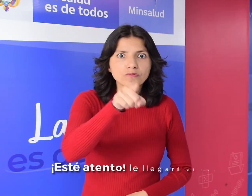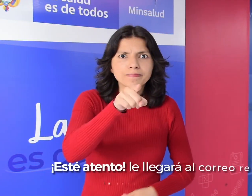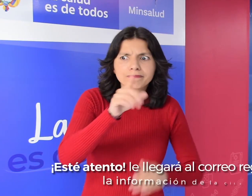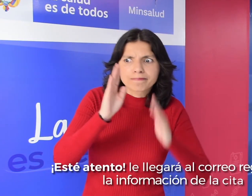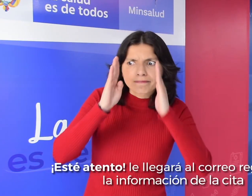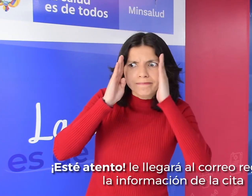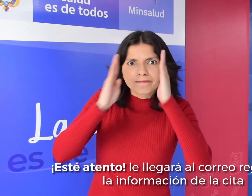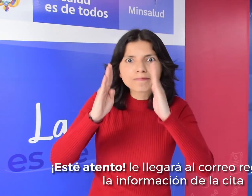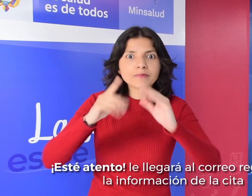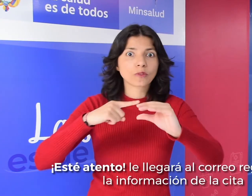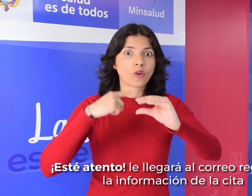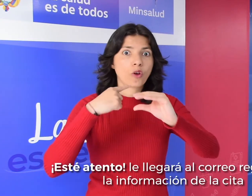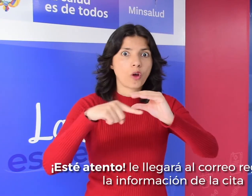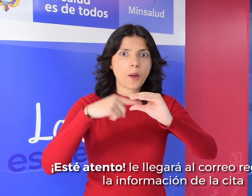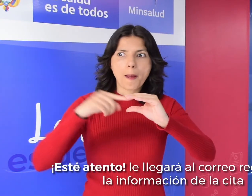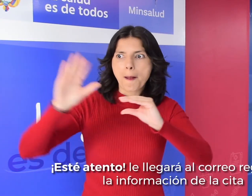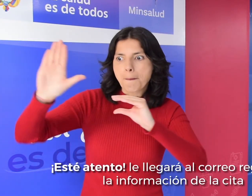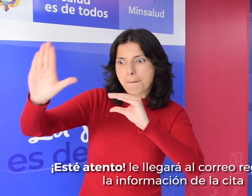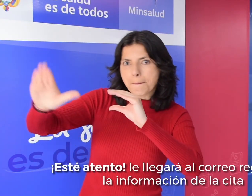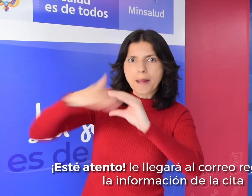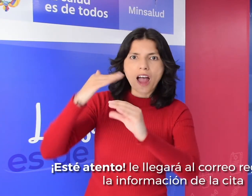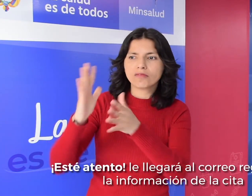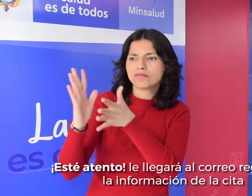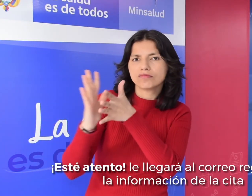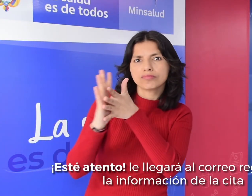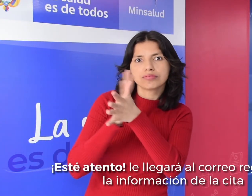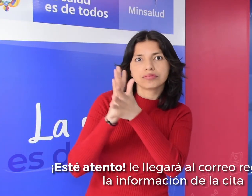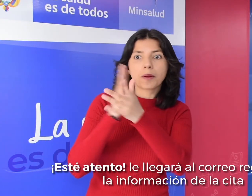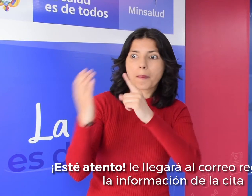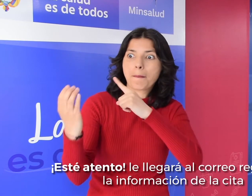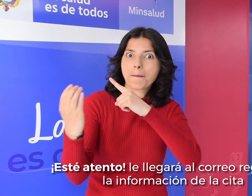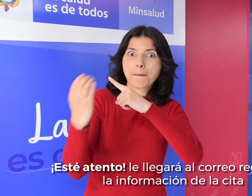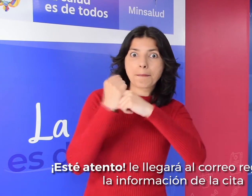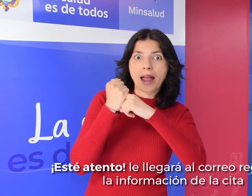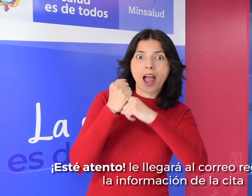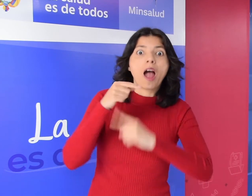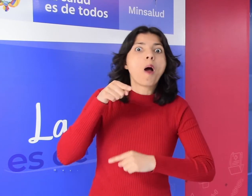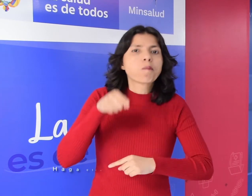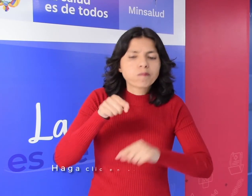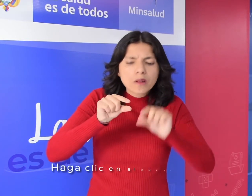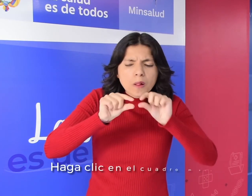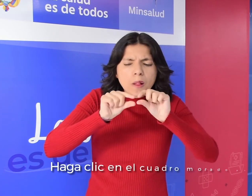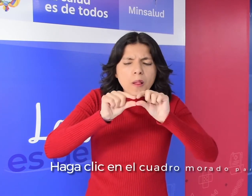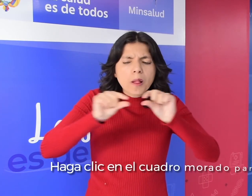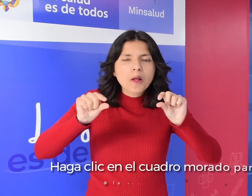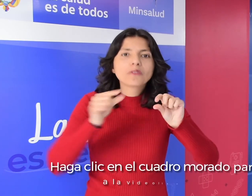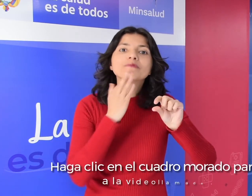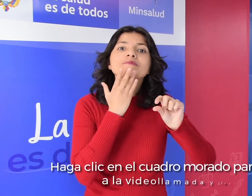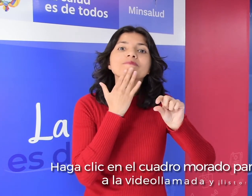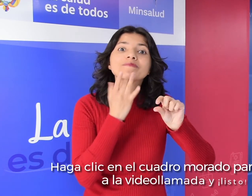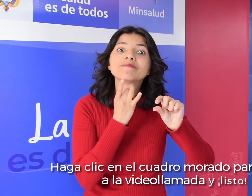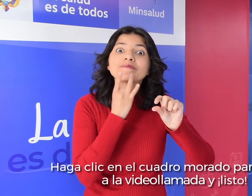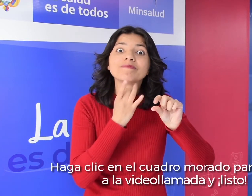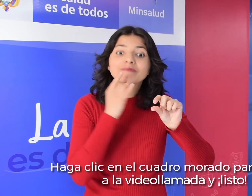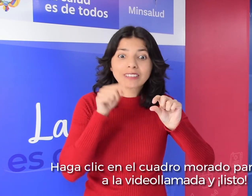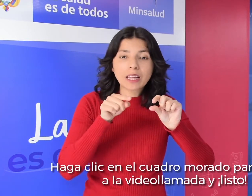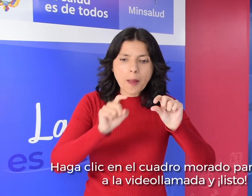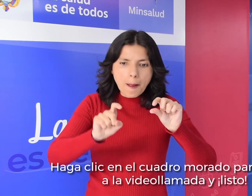Esté atento. Le llegará al correo registrado la información de la cita. Haga clic en el